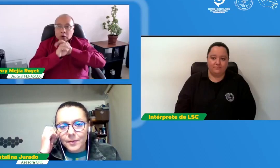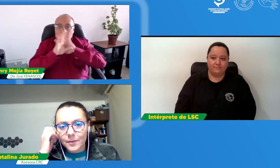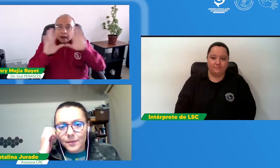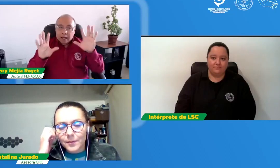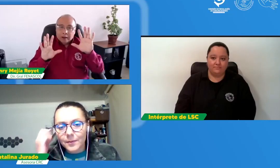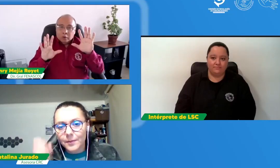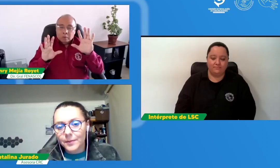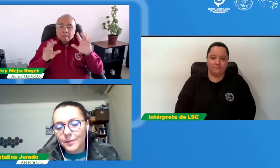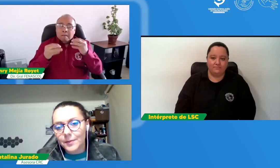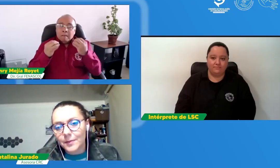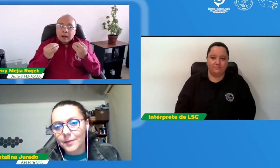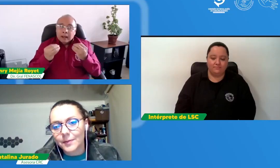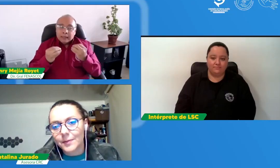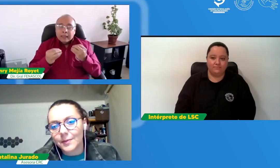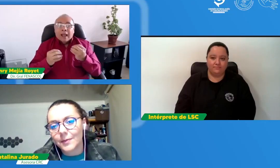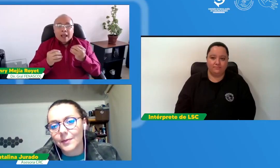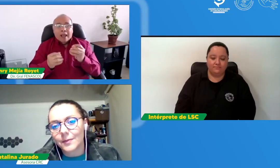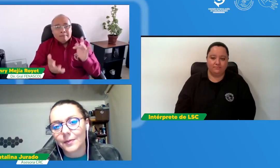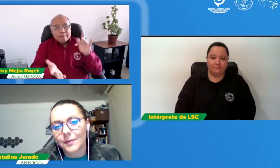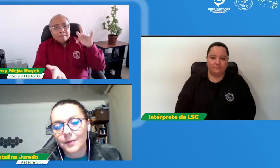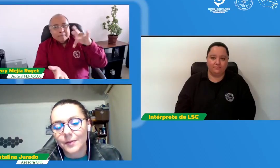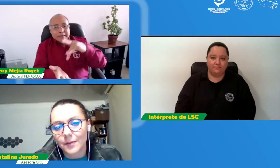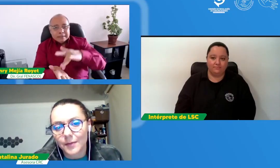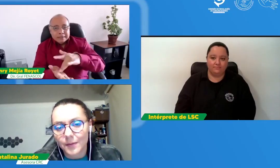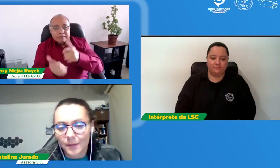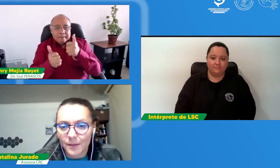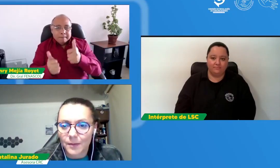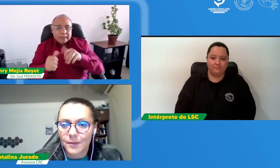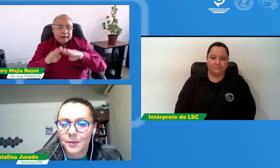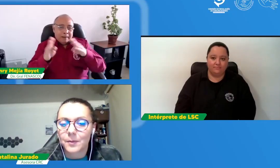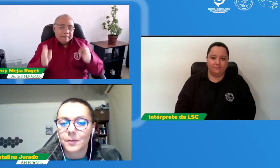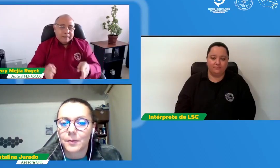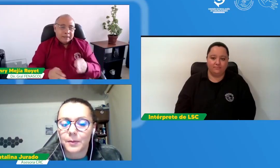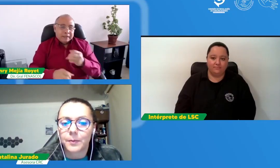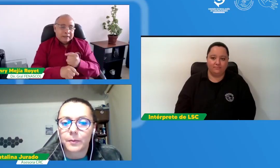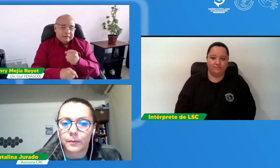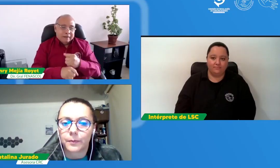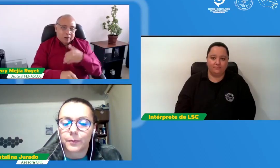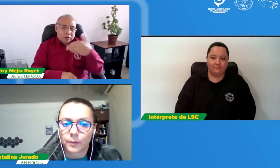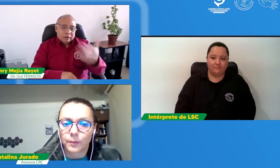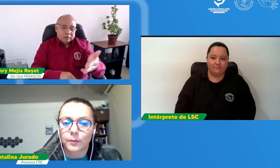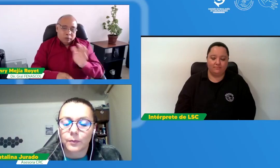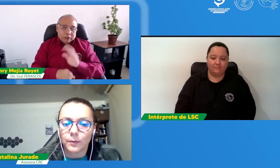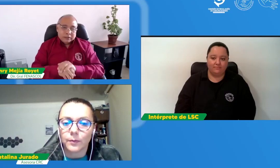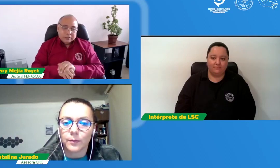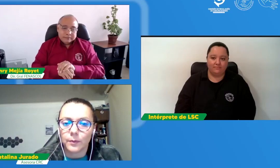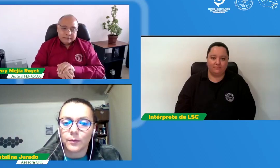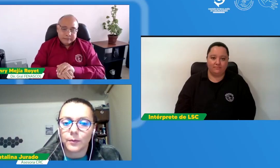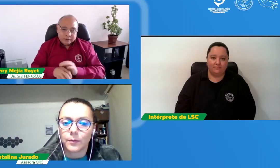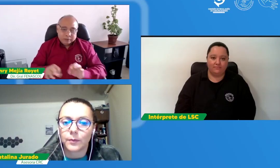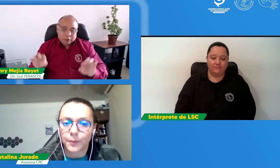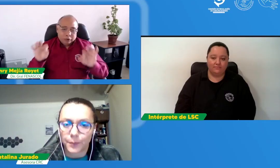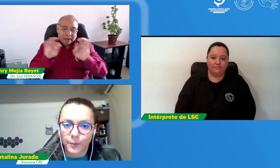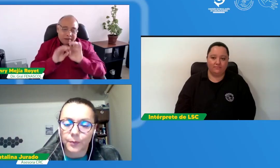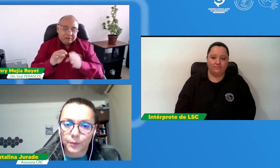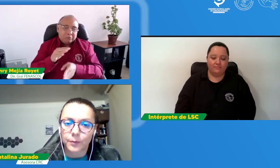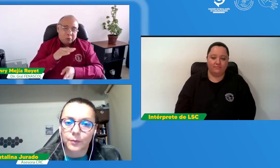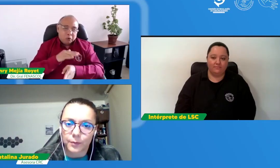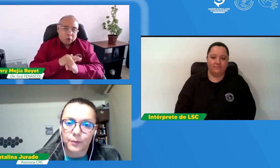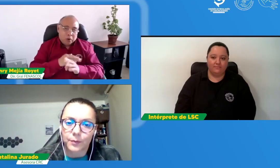está dentro de este y tenga claridades para poder participar dentro de esas mesas de trabajo de trabajo que luego